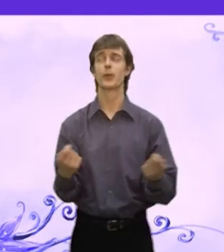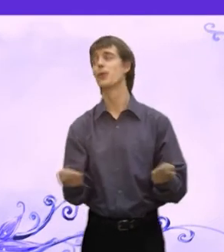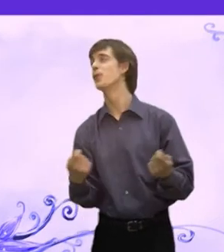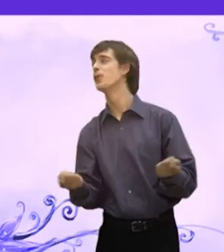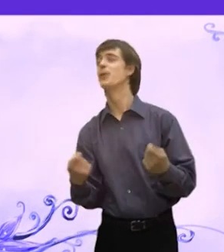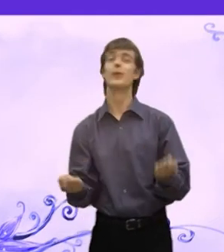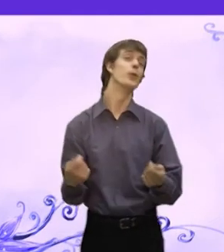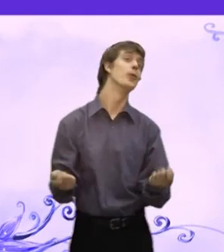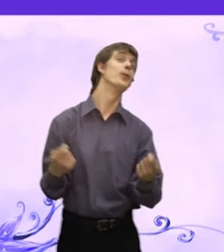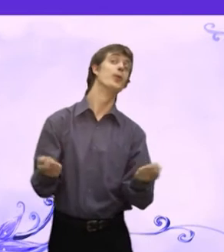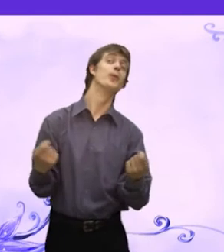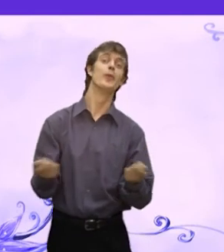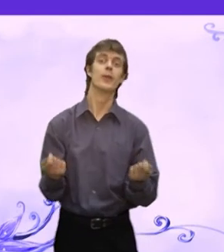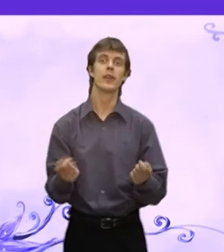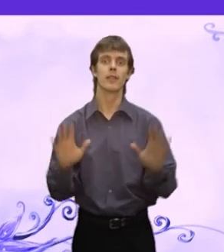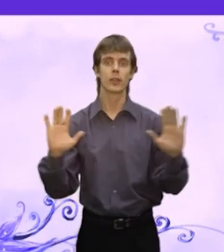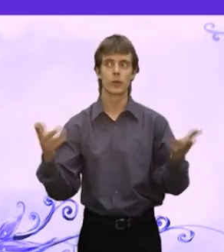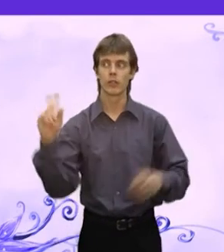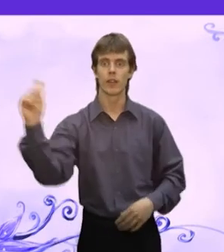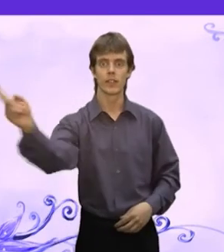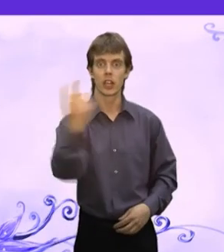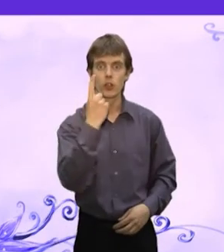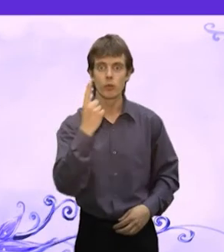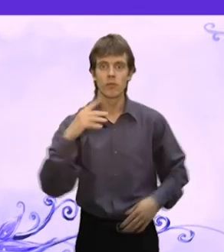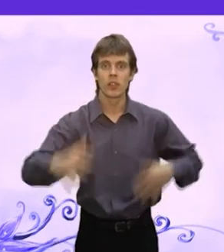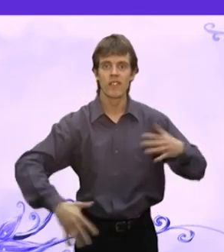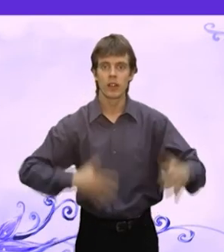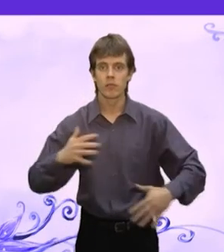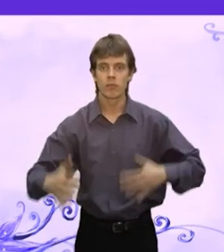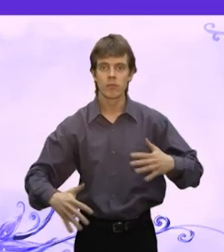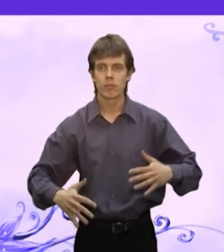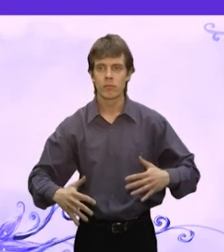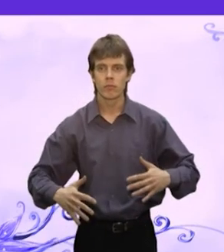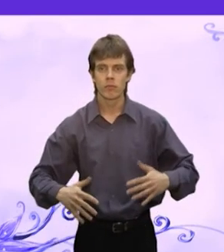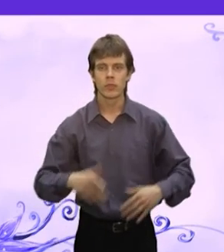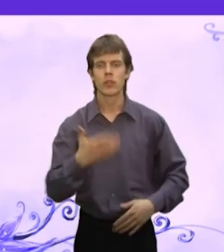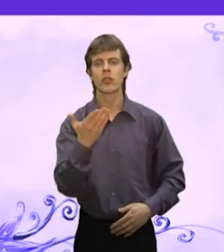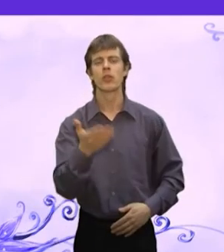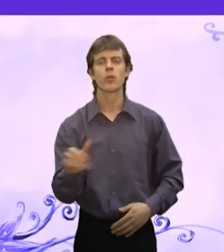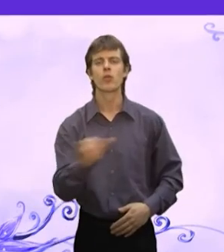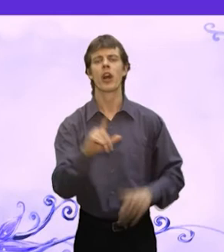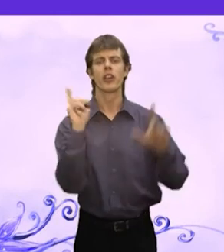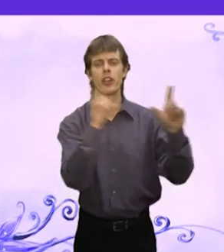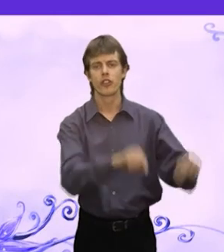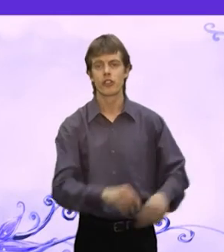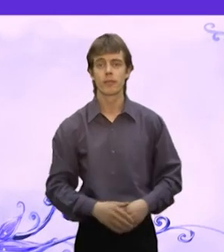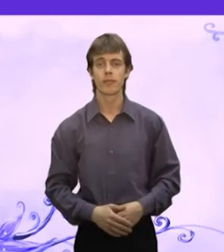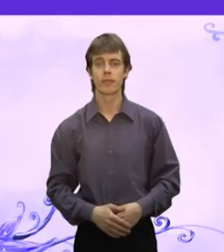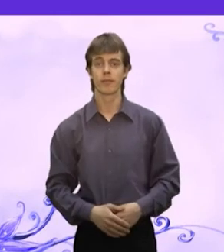Едет Друг Навстречу ему медведь Мужик, ты